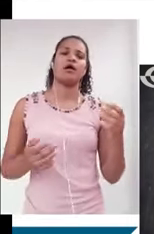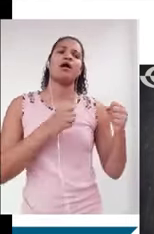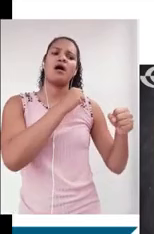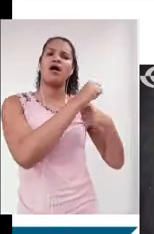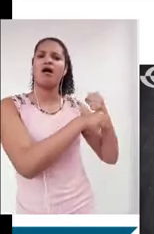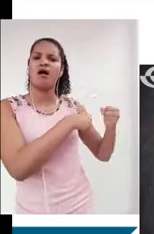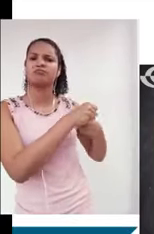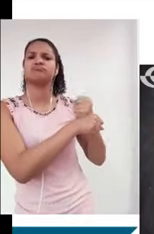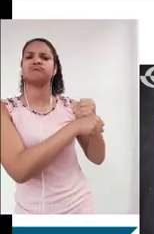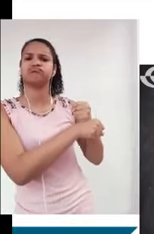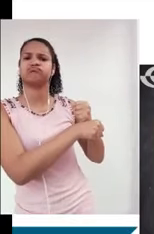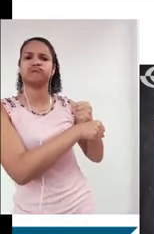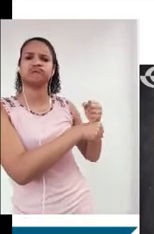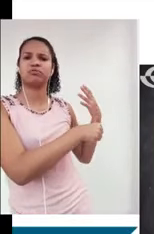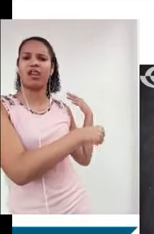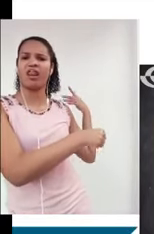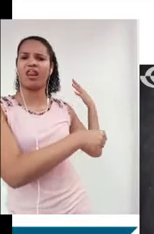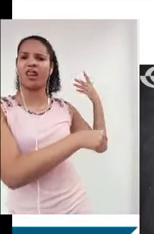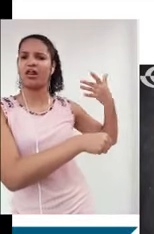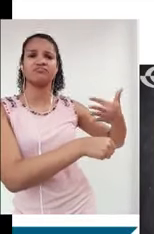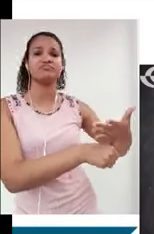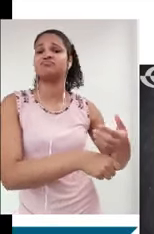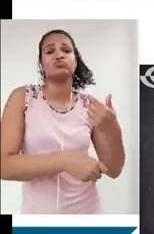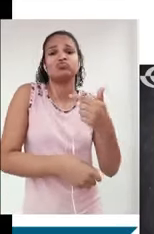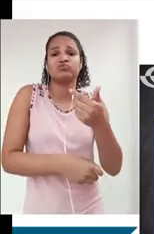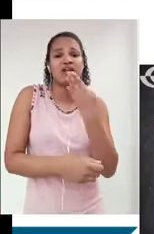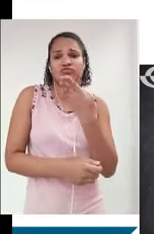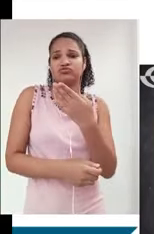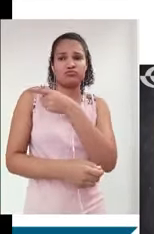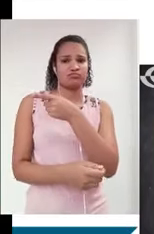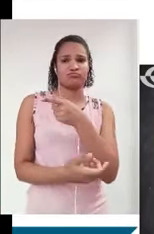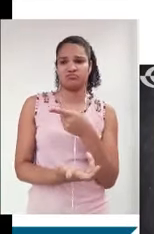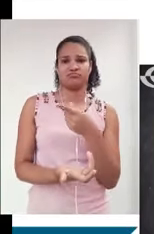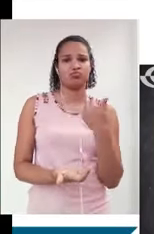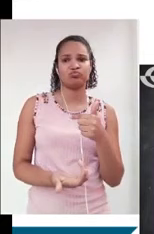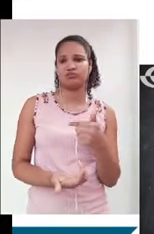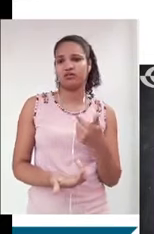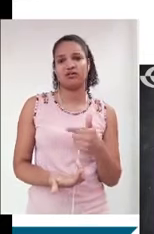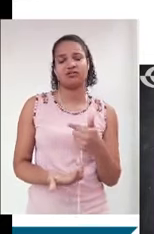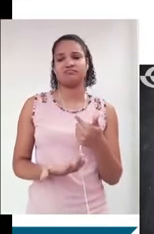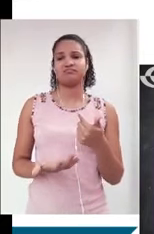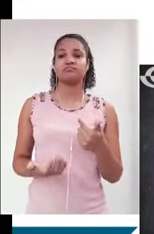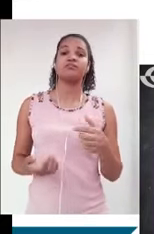alguns anos, os vestibulares já não trazem essa tipologia temática, não trazem esse tipo temático e têm